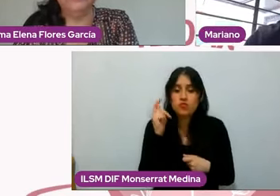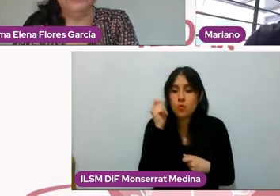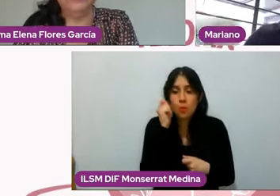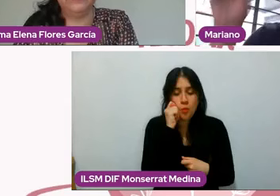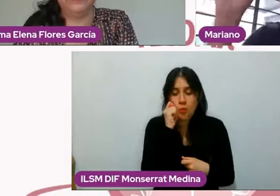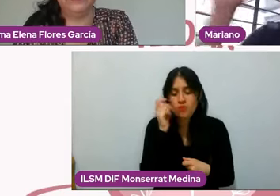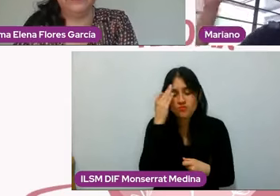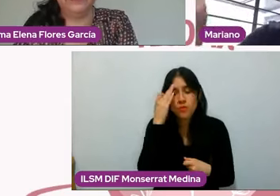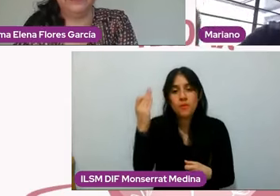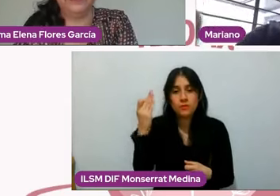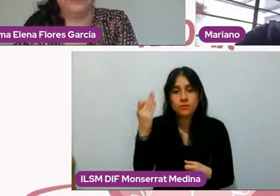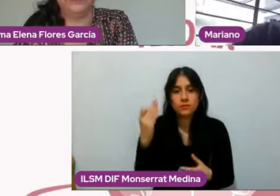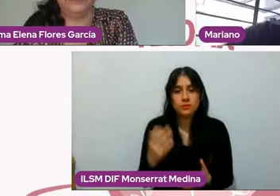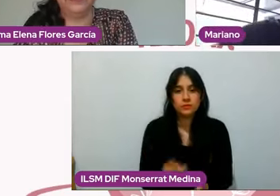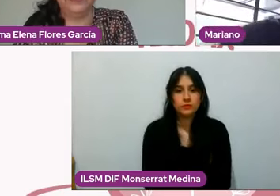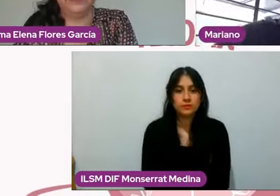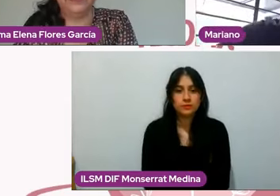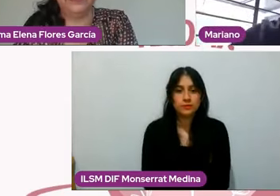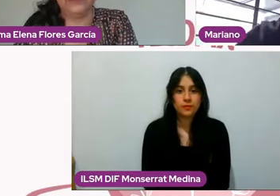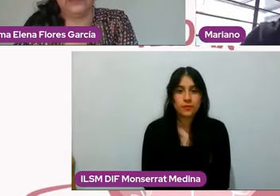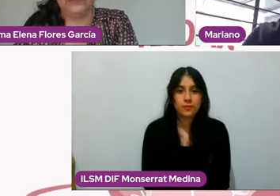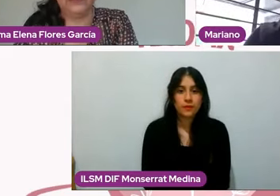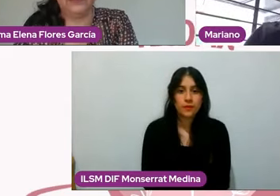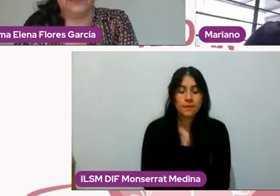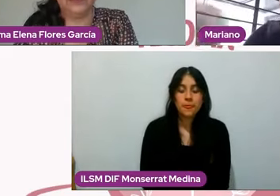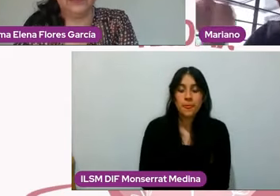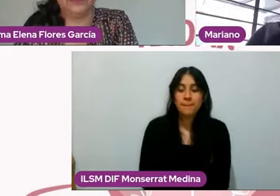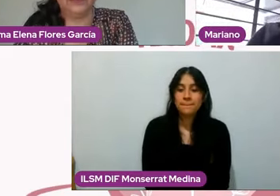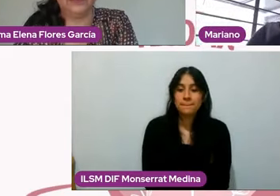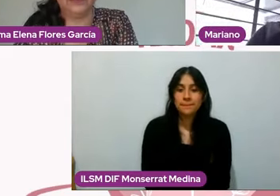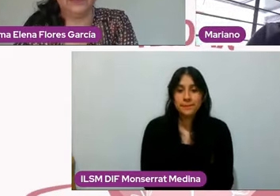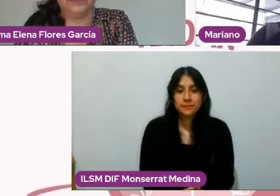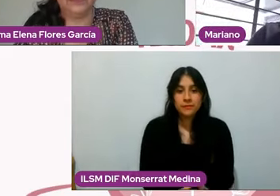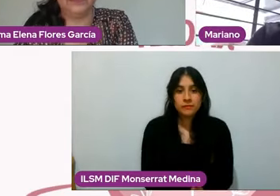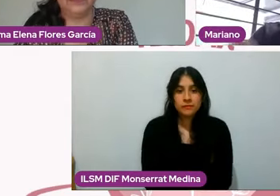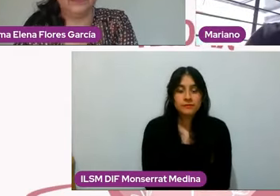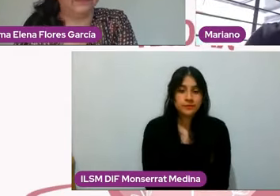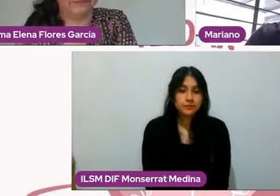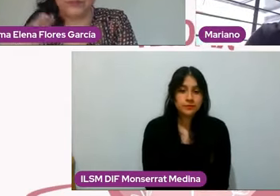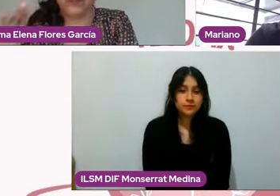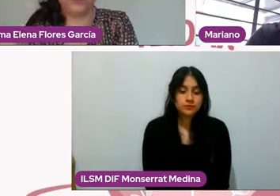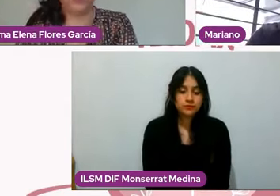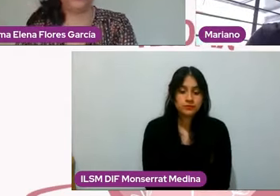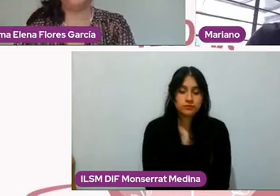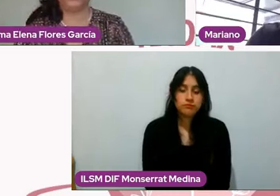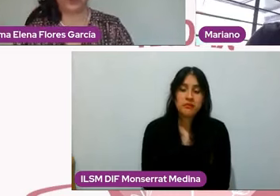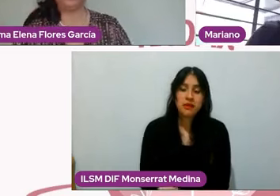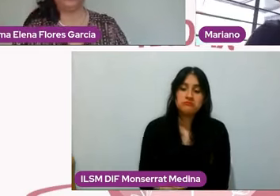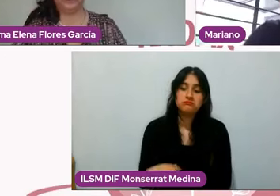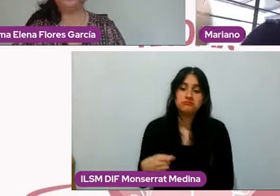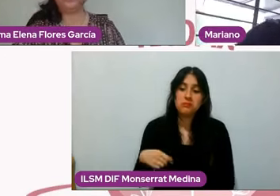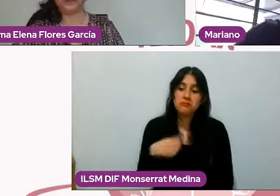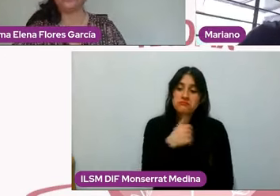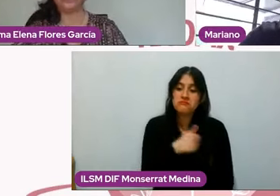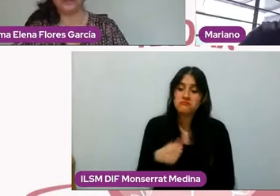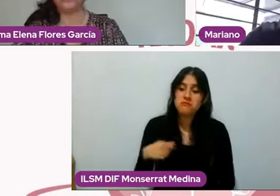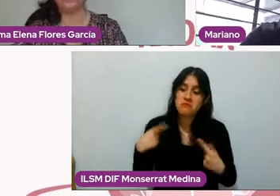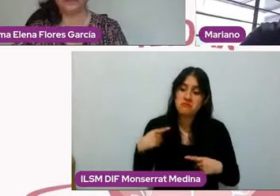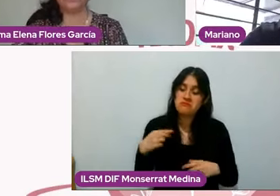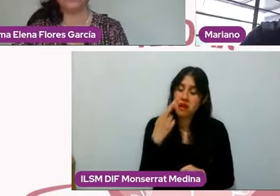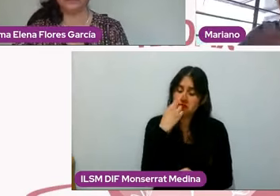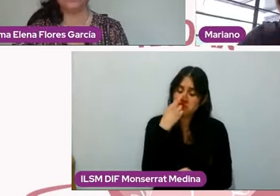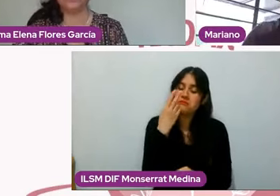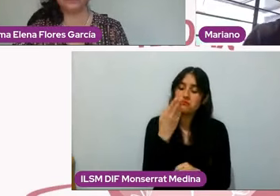depende por lo menos el inicio de su desarrollo enteramente de uno mismo, de ir, decidir y trabajar,